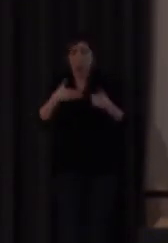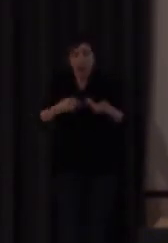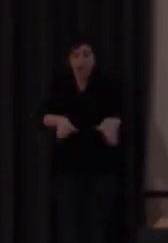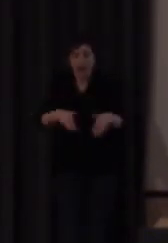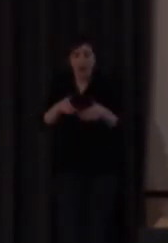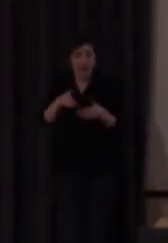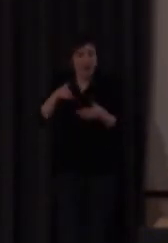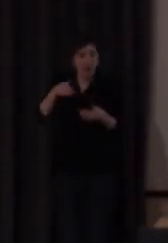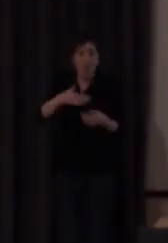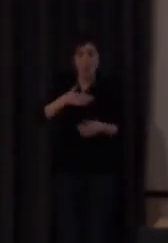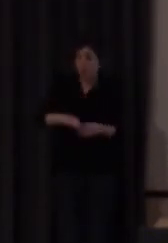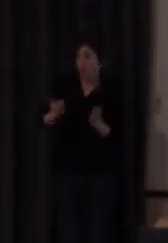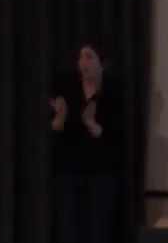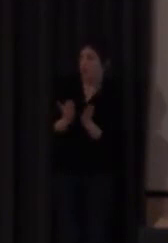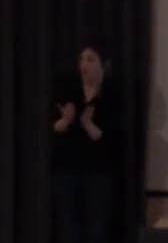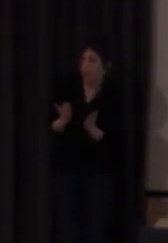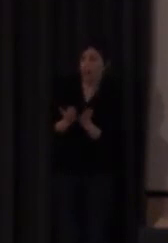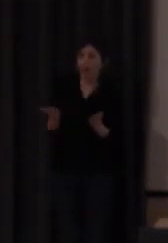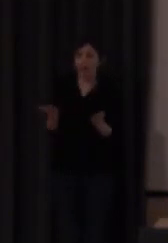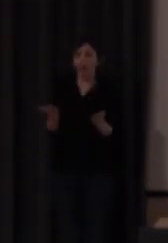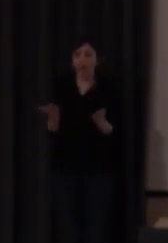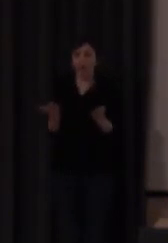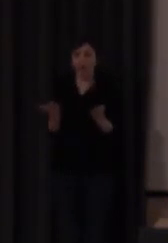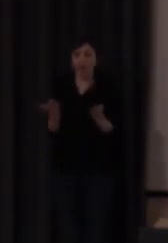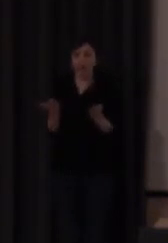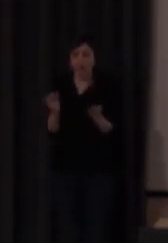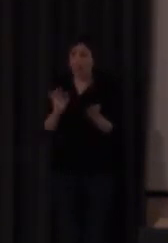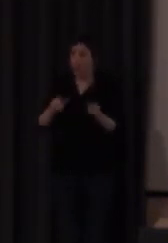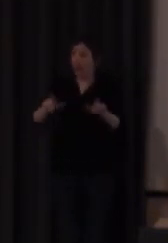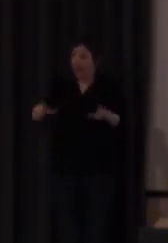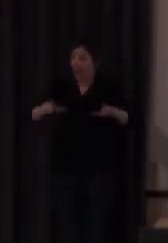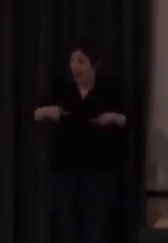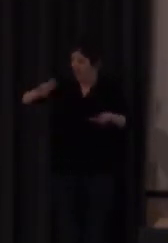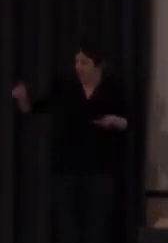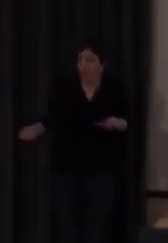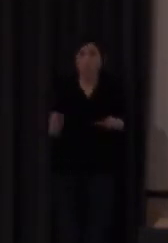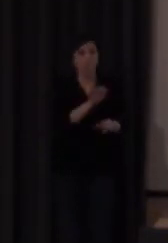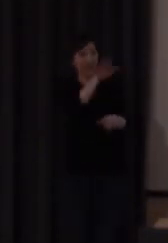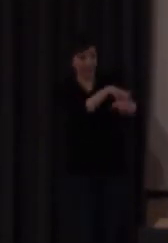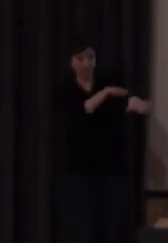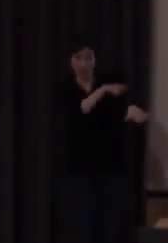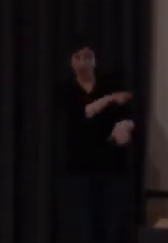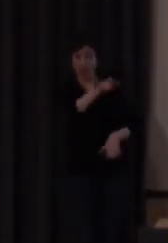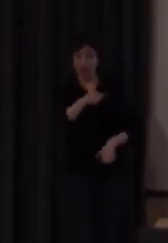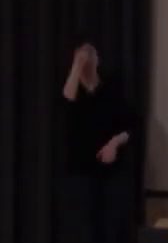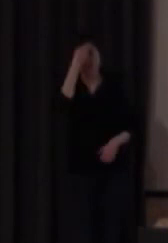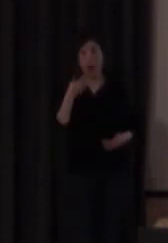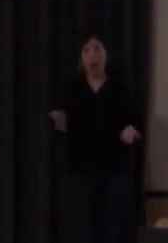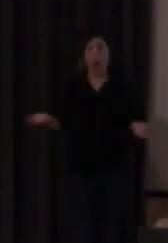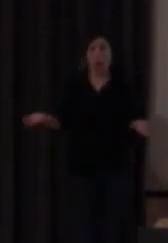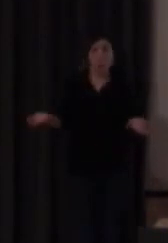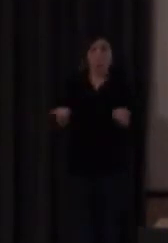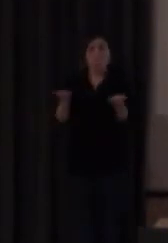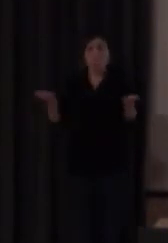interpretación no tiene nada más de especial pero parece que la mayor parte de la gente se queda con eso simplemente con lo